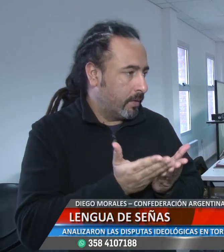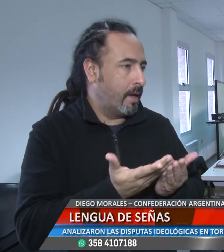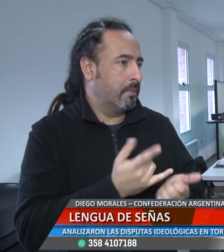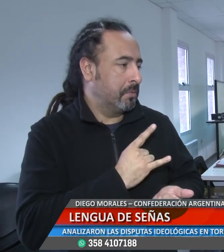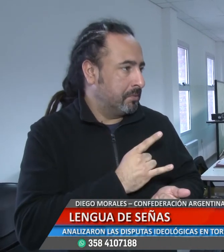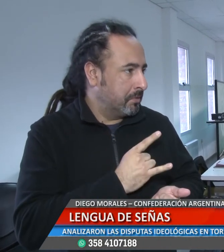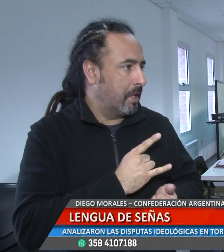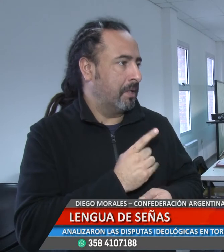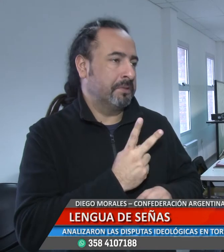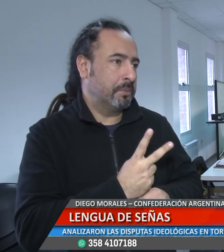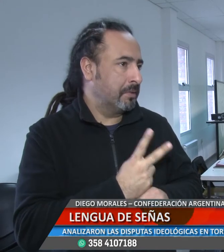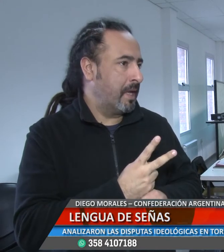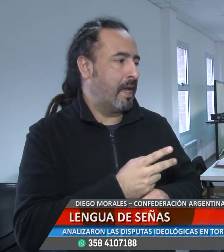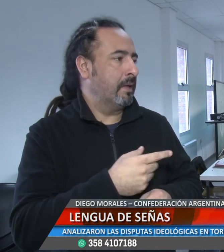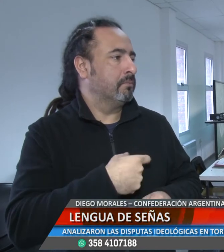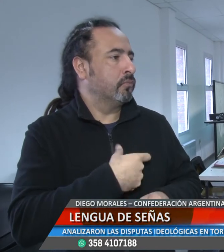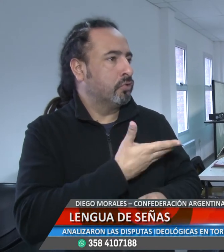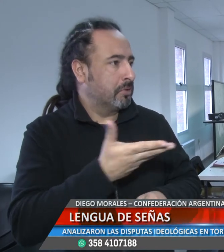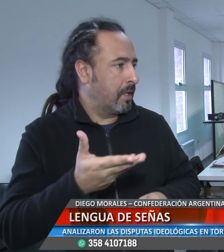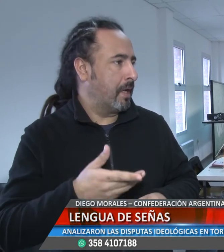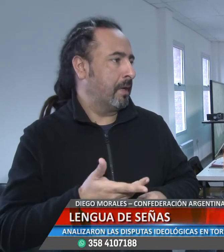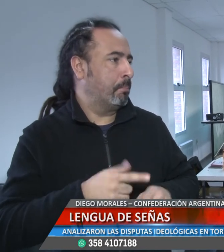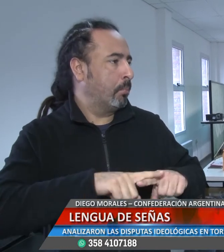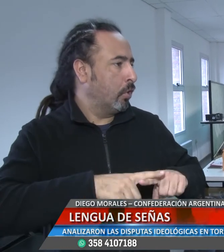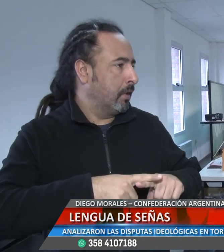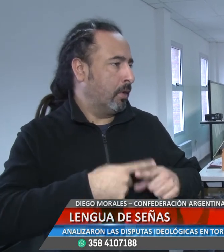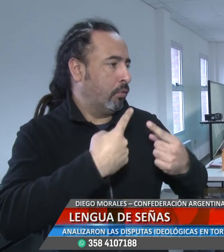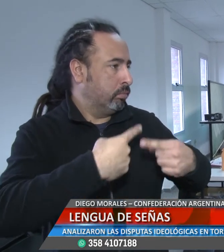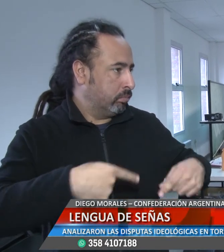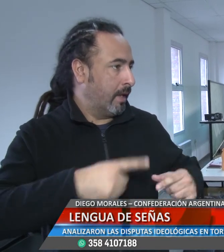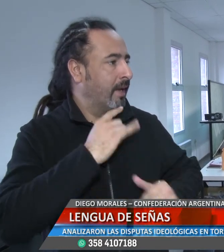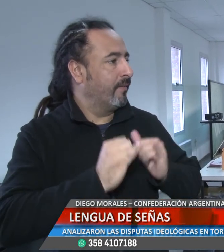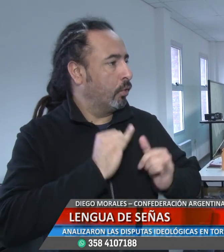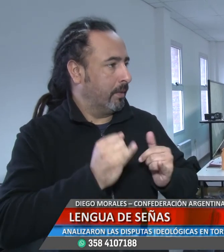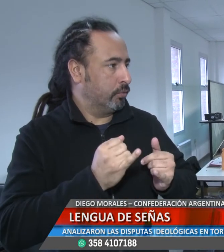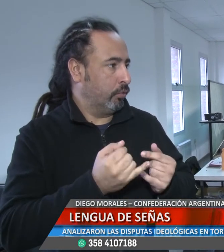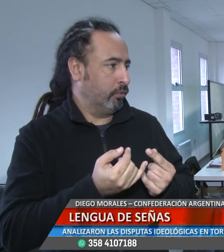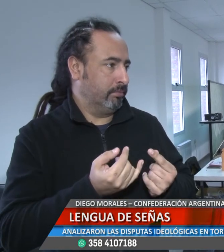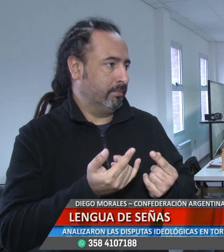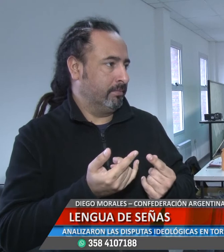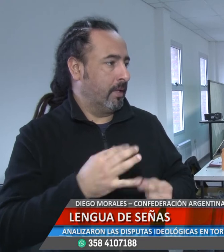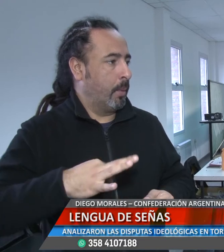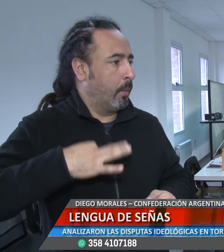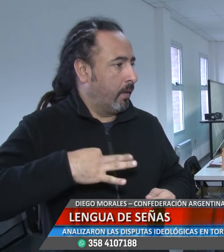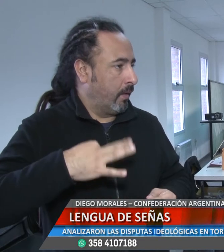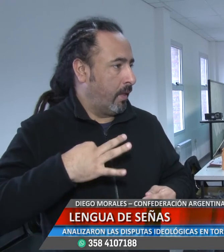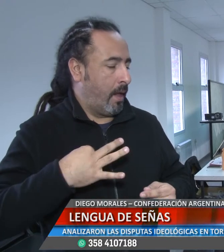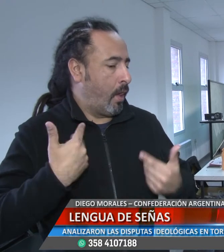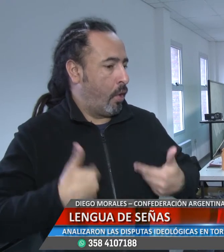uno, por ejemplo, qué es lo que quiere estudiar en la universidad, en la secundaria, en distintos espacios sociales, a nivel político, en